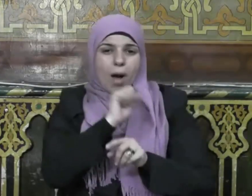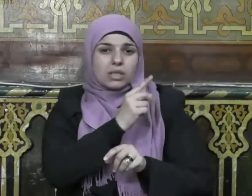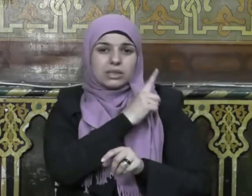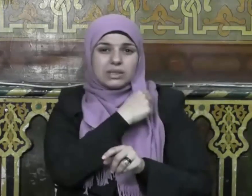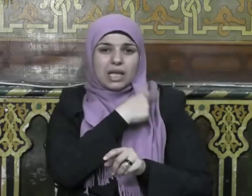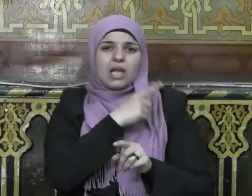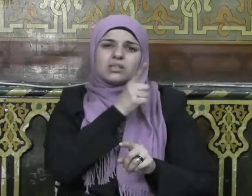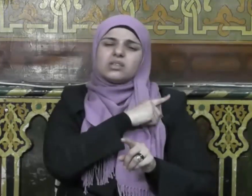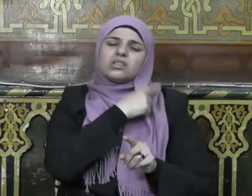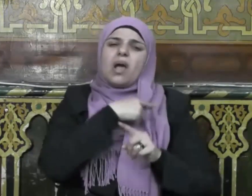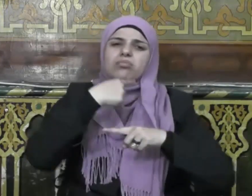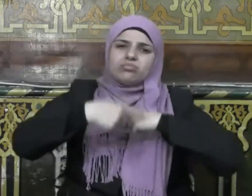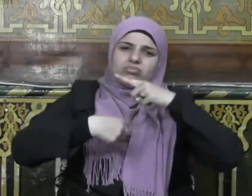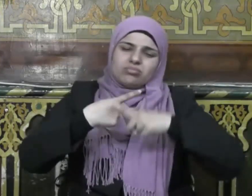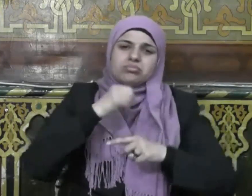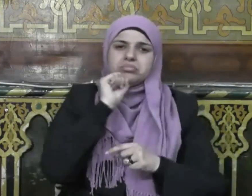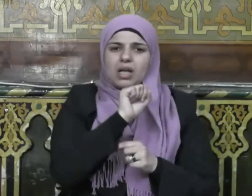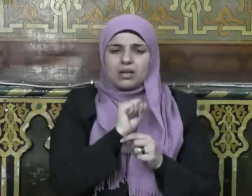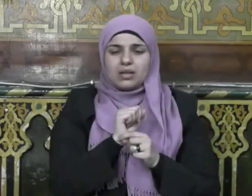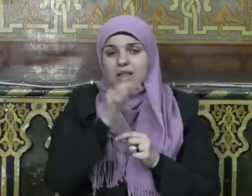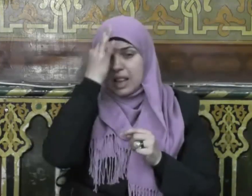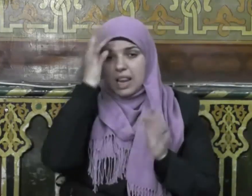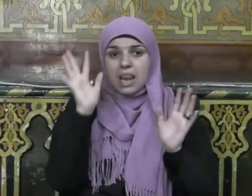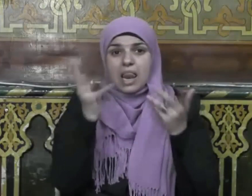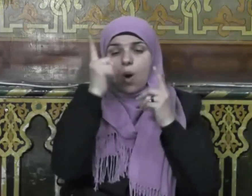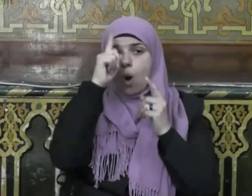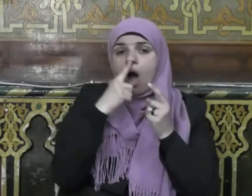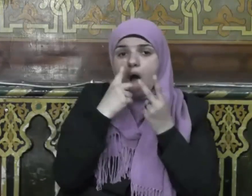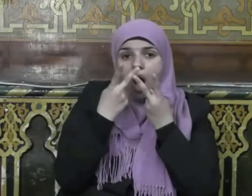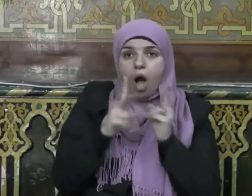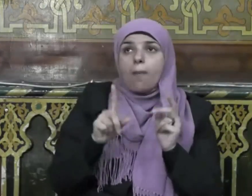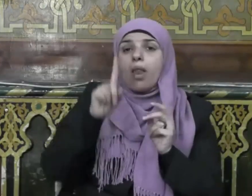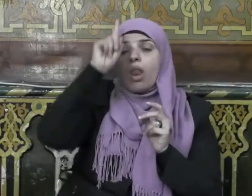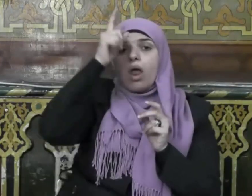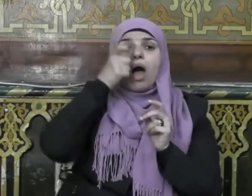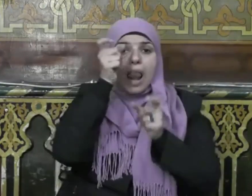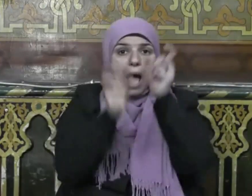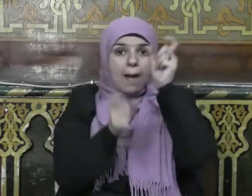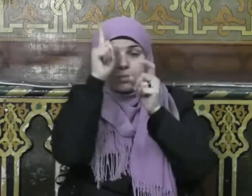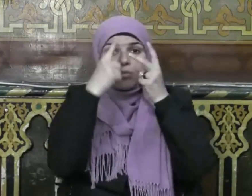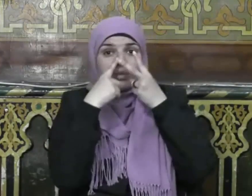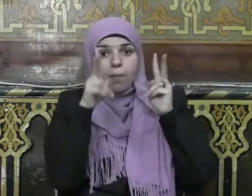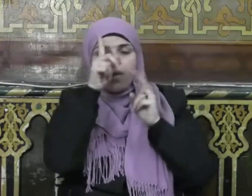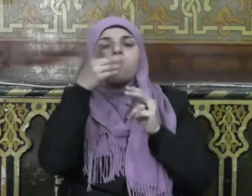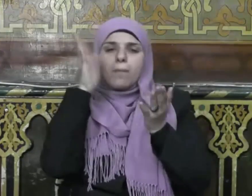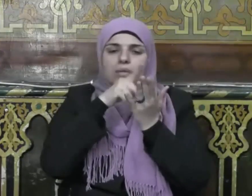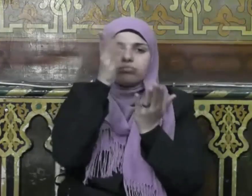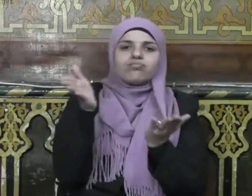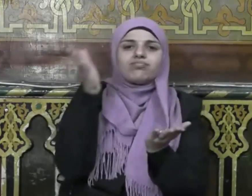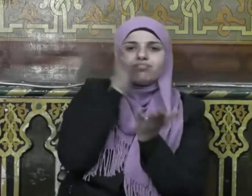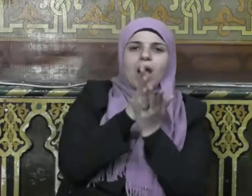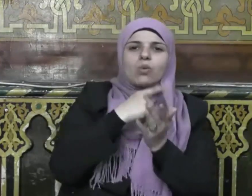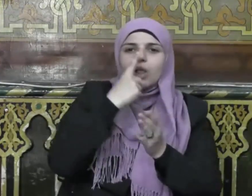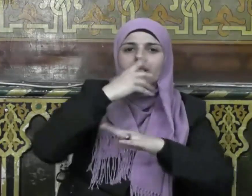السيئة بعدها فإذا قبل الله العبد فإنه يوفقه إلى الطاعة